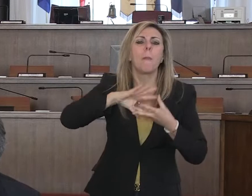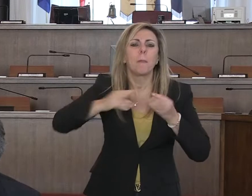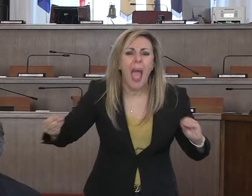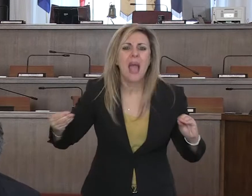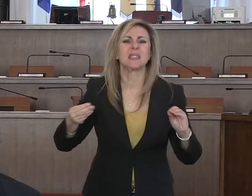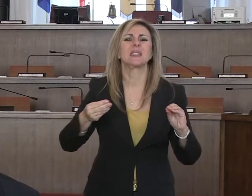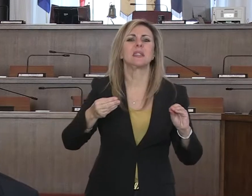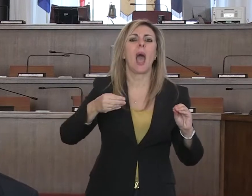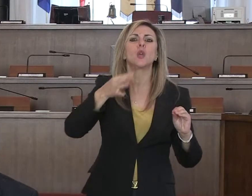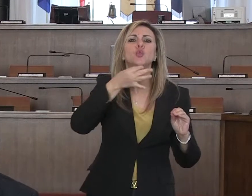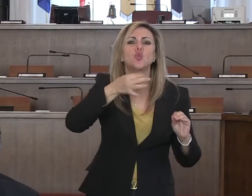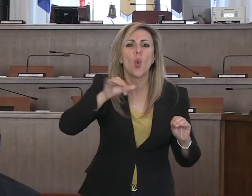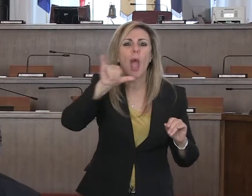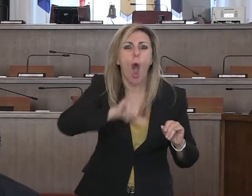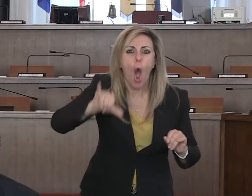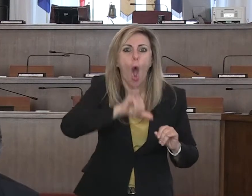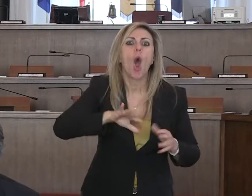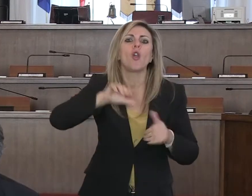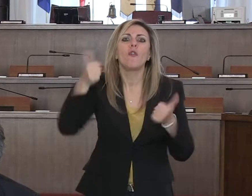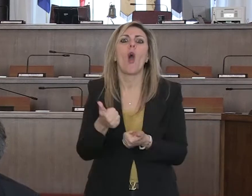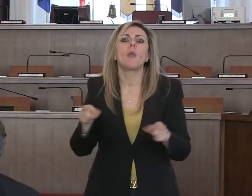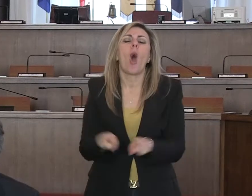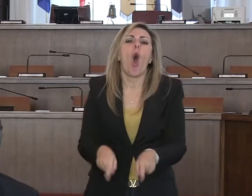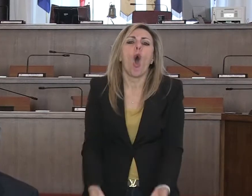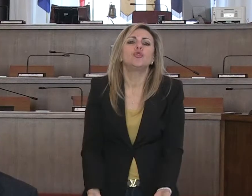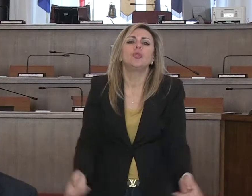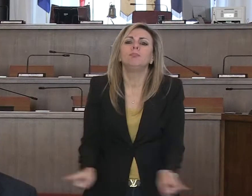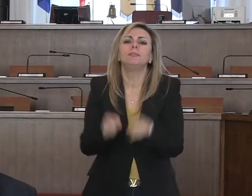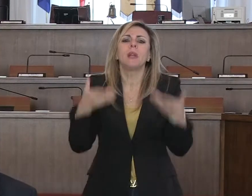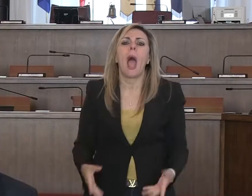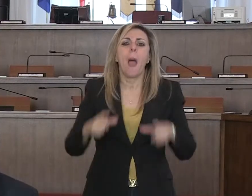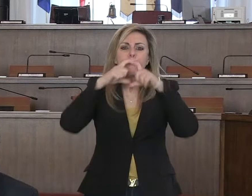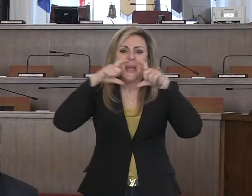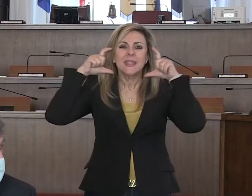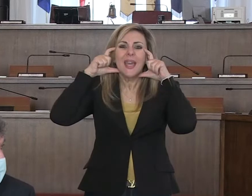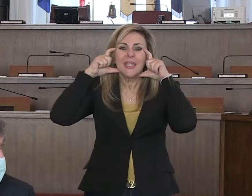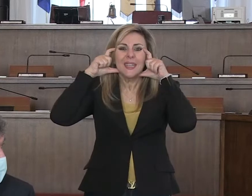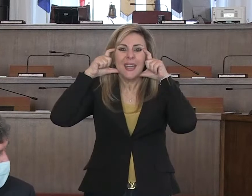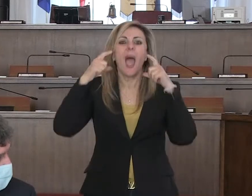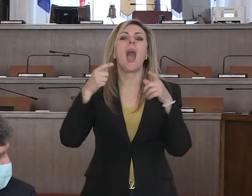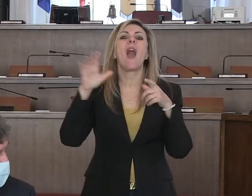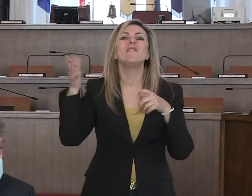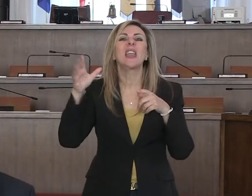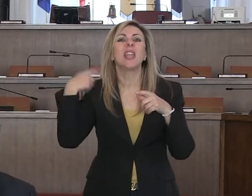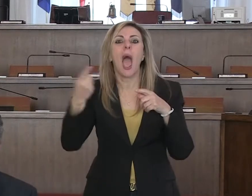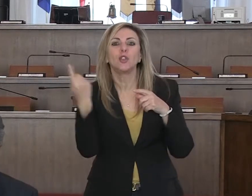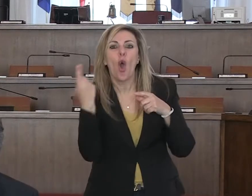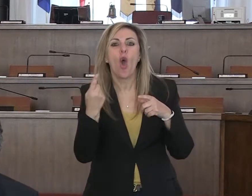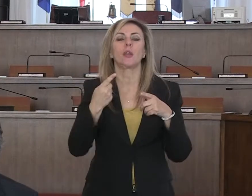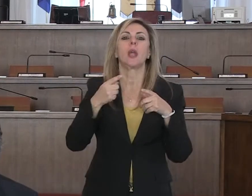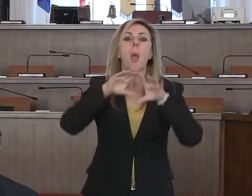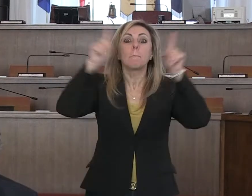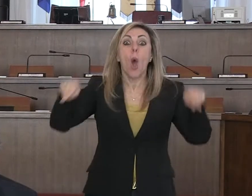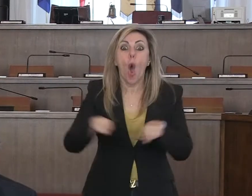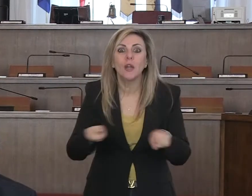oggi la borsa nera si fa su queste mascherine, sui ventilatori, sui monitor e sulle altre